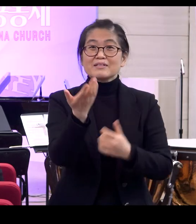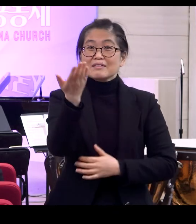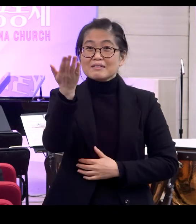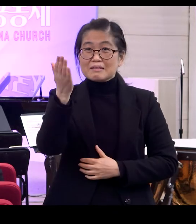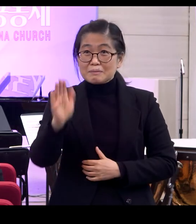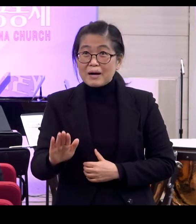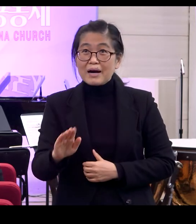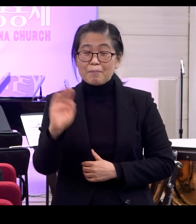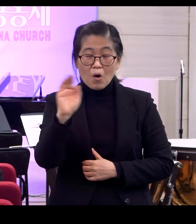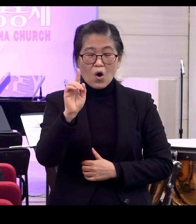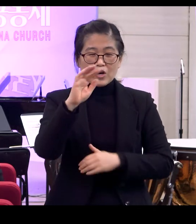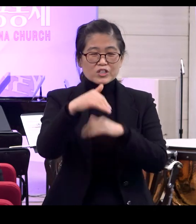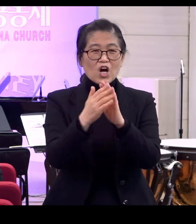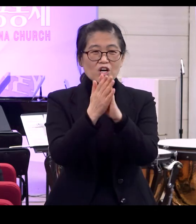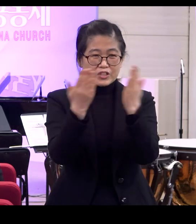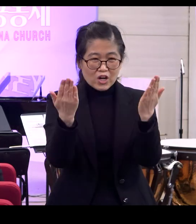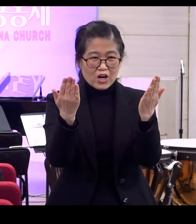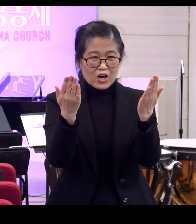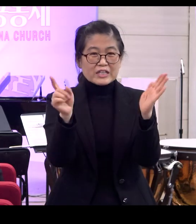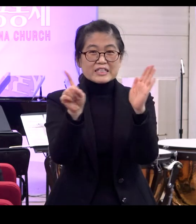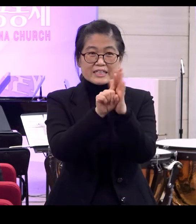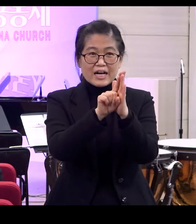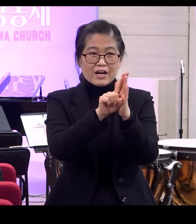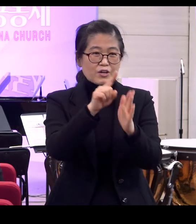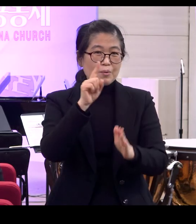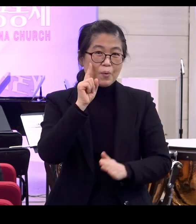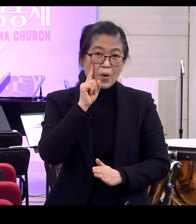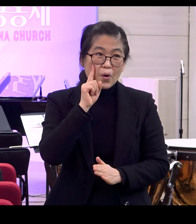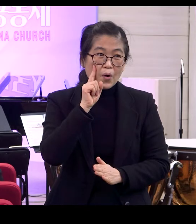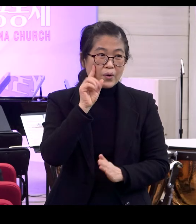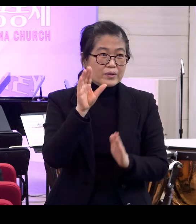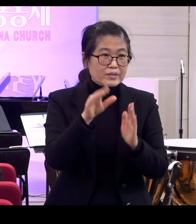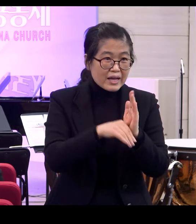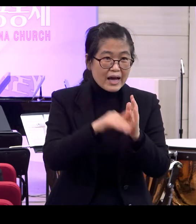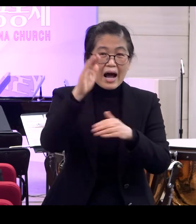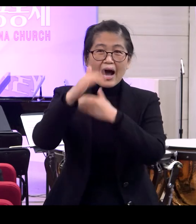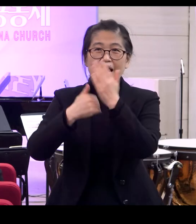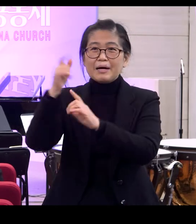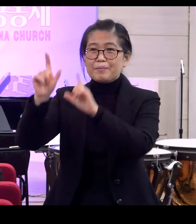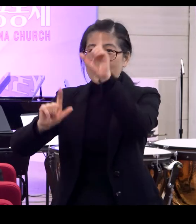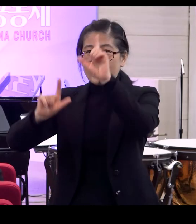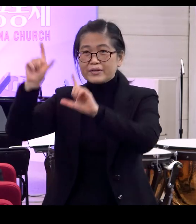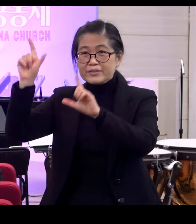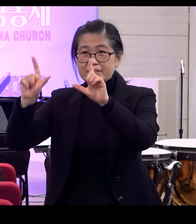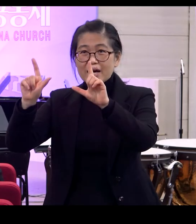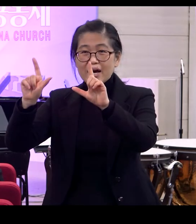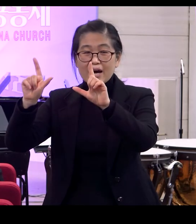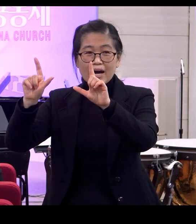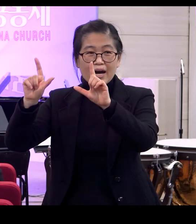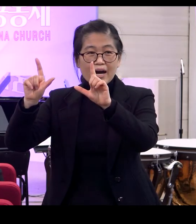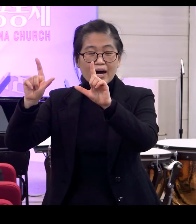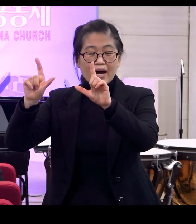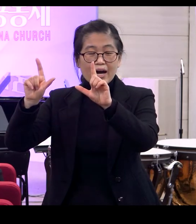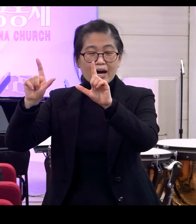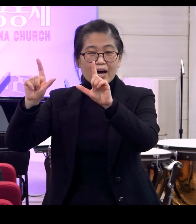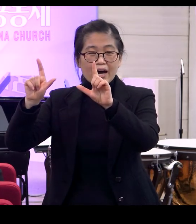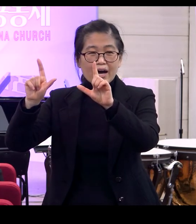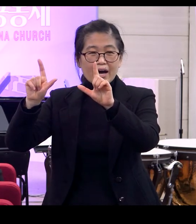성서신학 쪽으로 볼 때 하나님의 형상 이것에 가장 두드러진 의미는